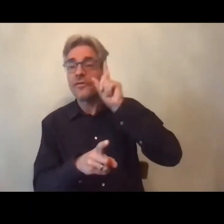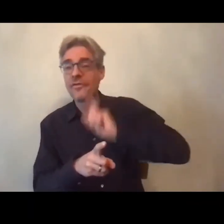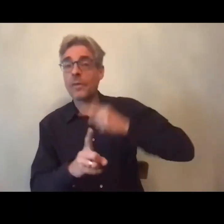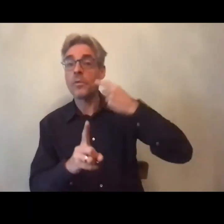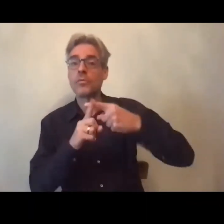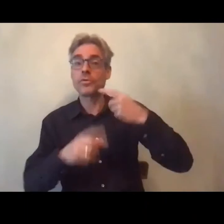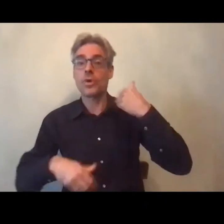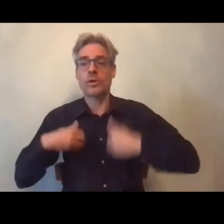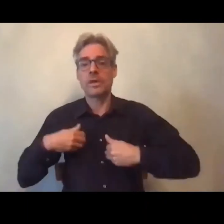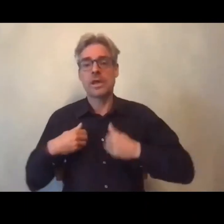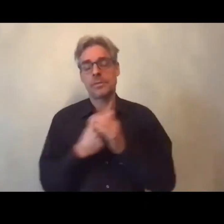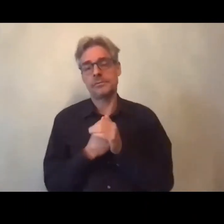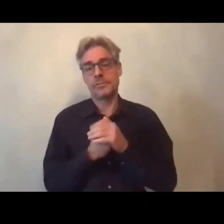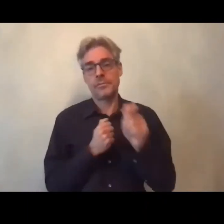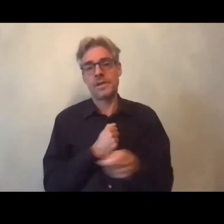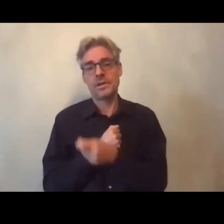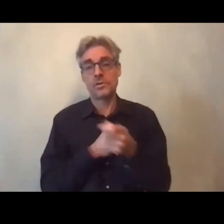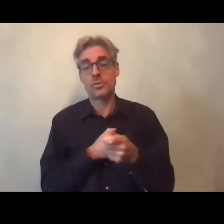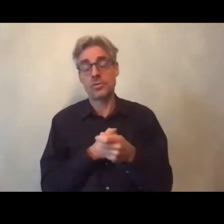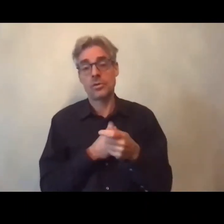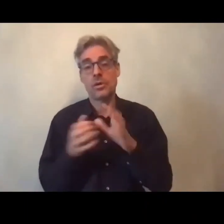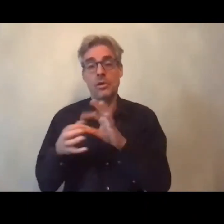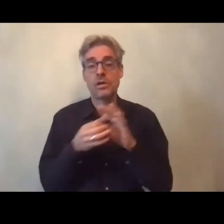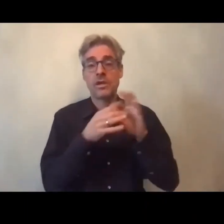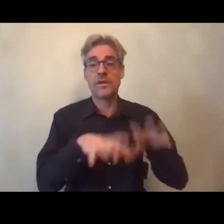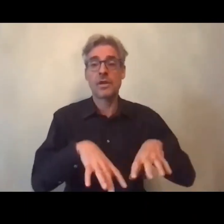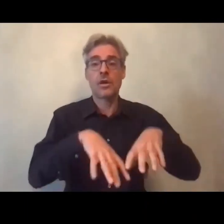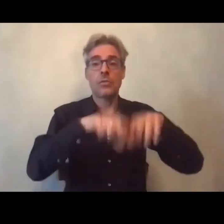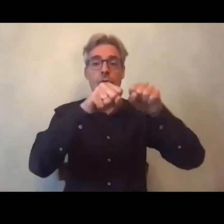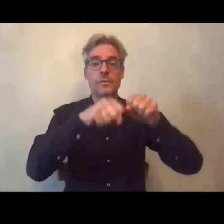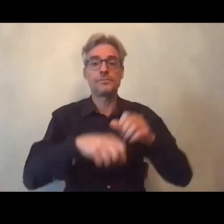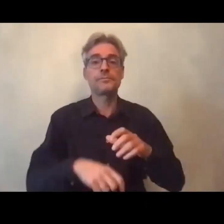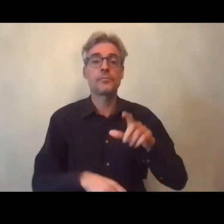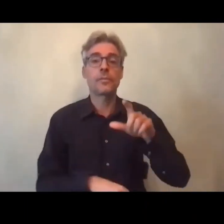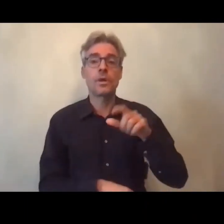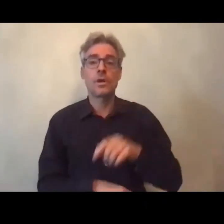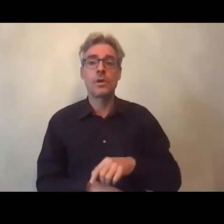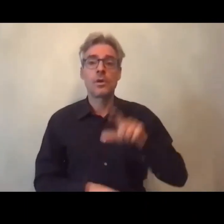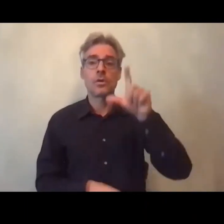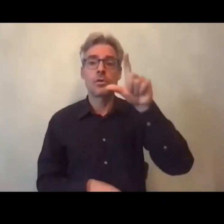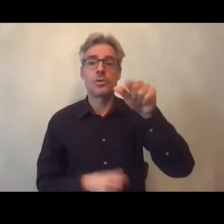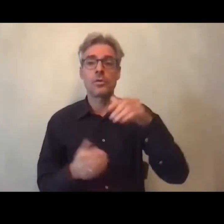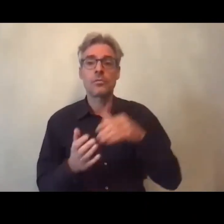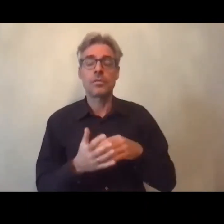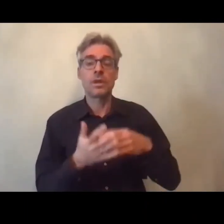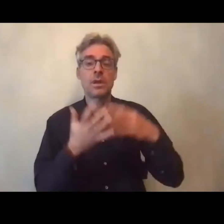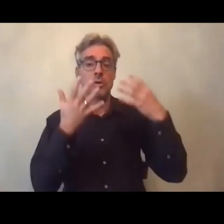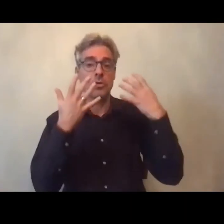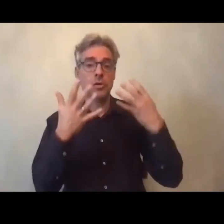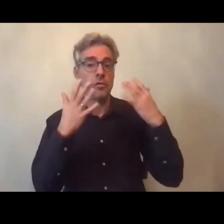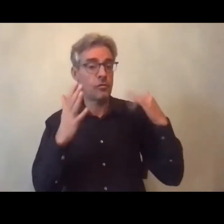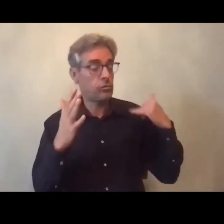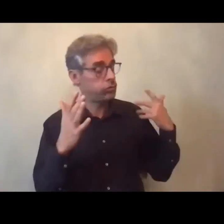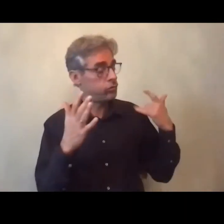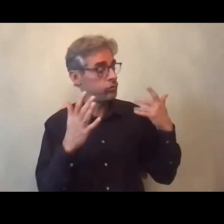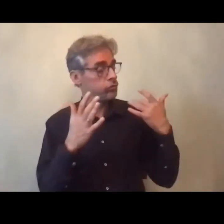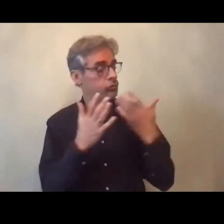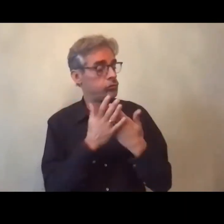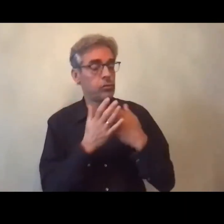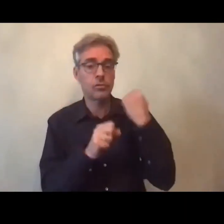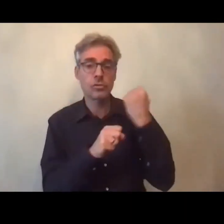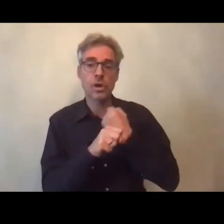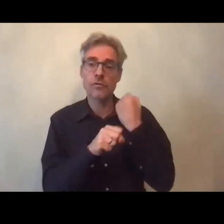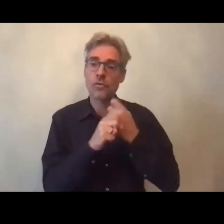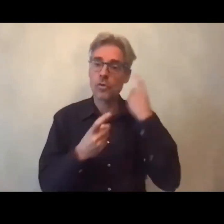ça s'applique plus particulièrement dans le domaine de l'emploi donc depuis 2009 nous menons des travaux de réflexion